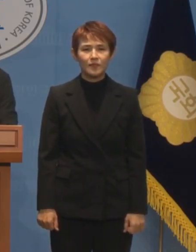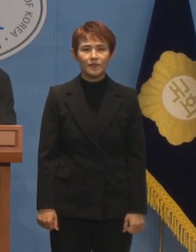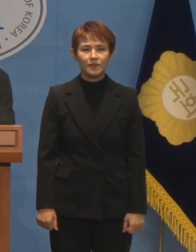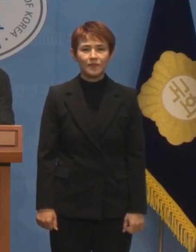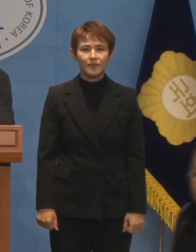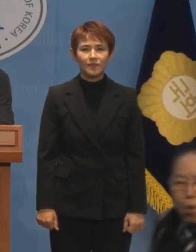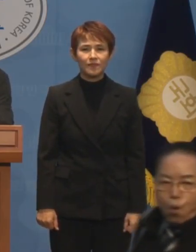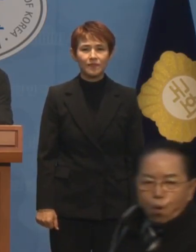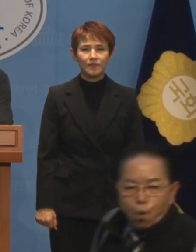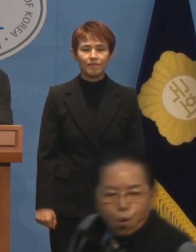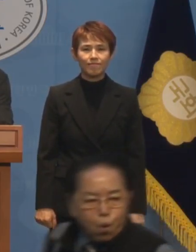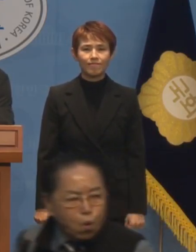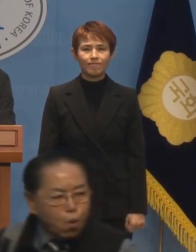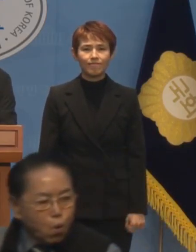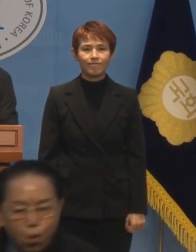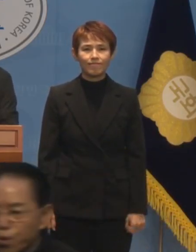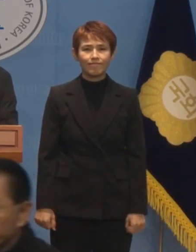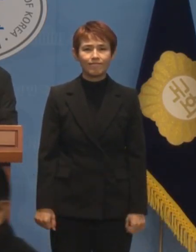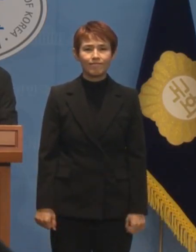I'll